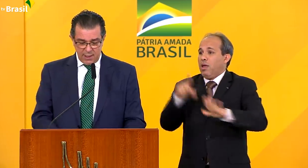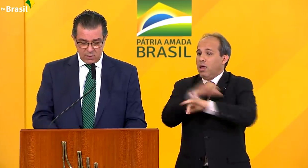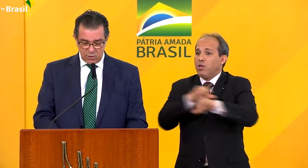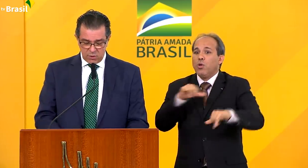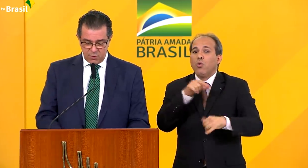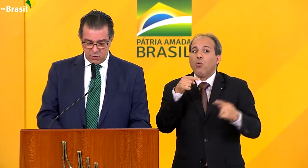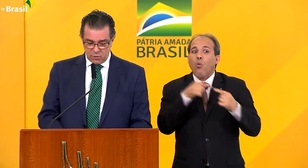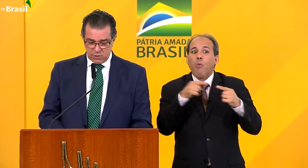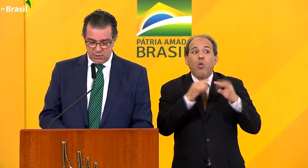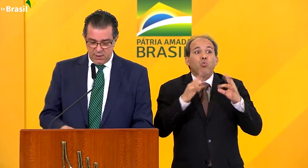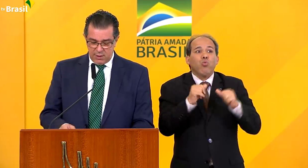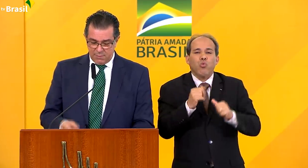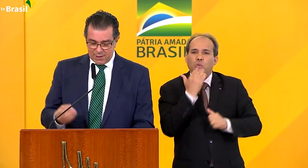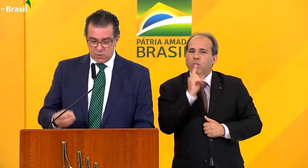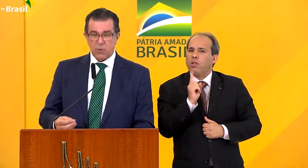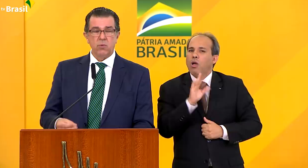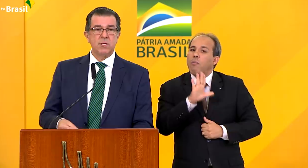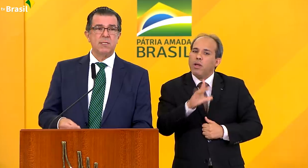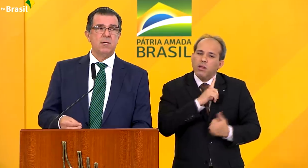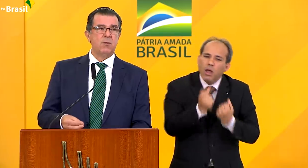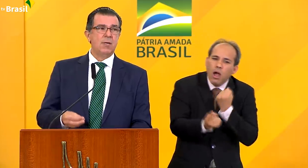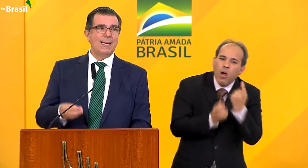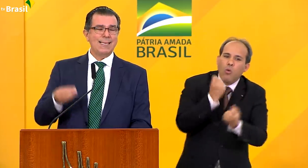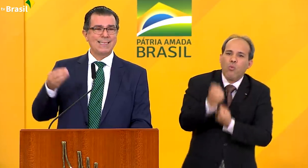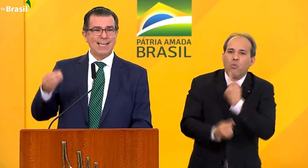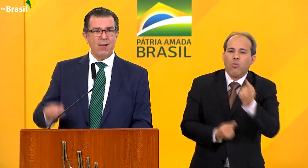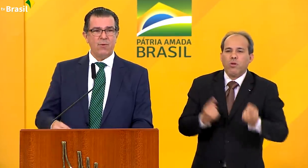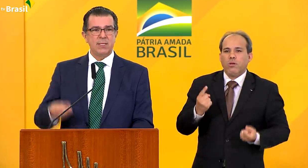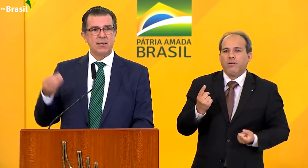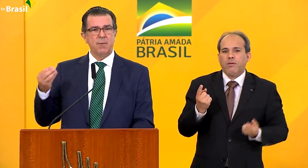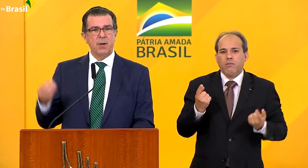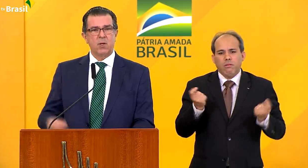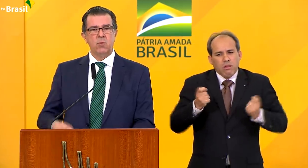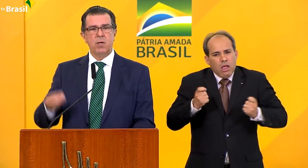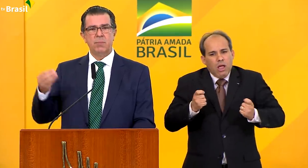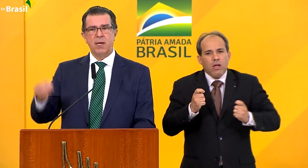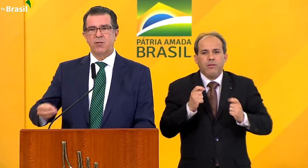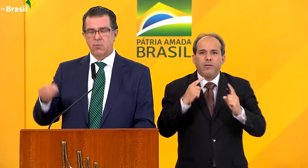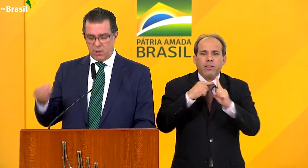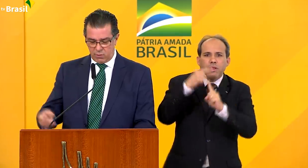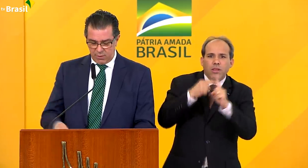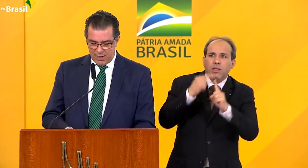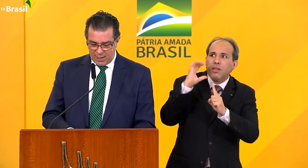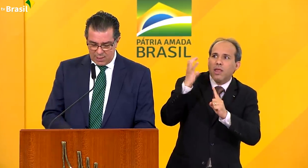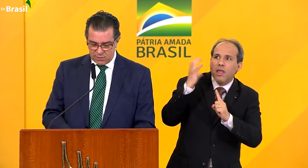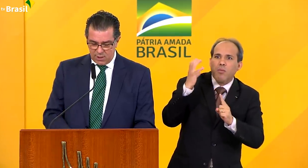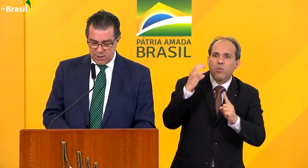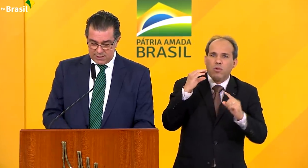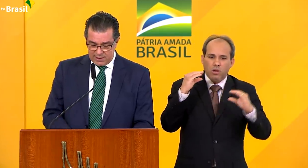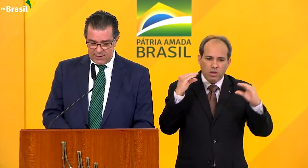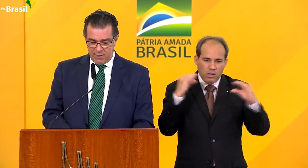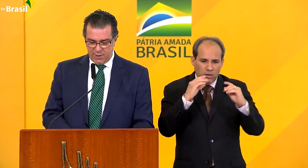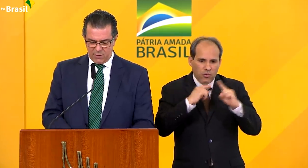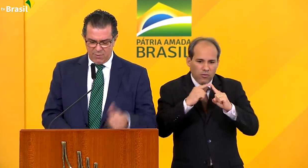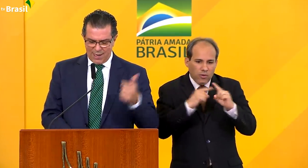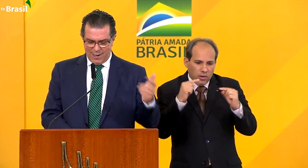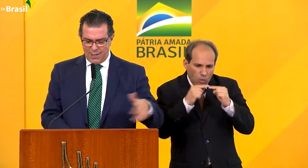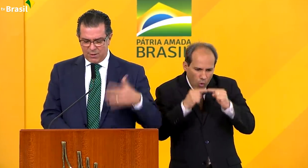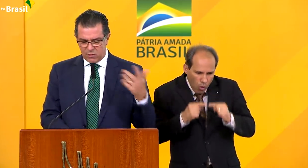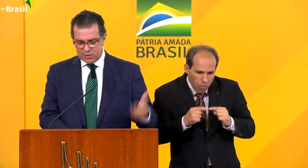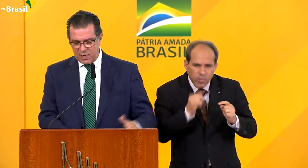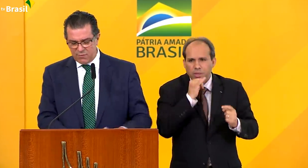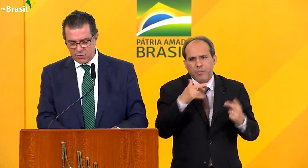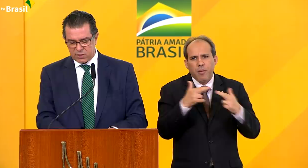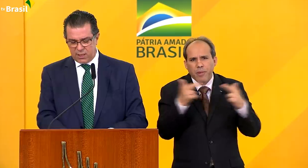aplica a todos os produtos, mas os produtos que são estáveis à temperatura ambiente quando embalados, sim se aplica o